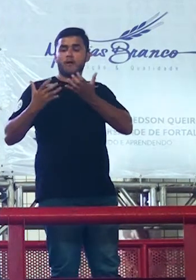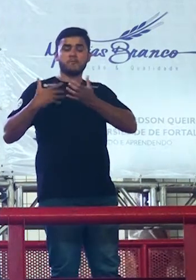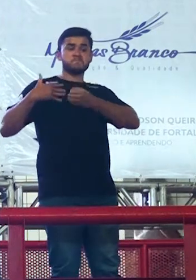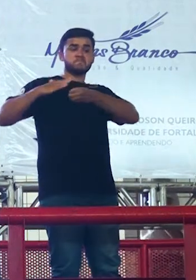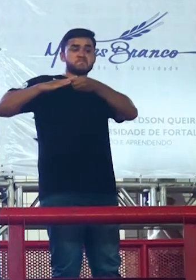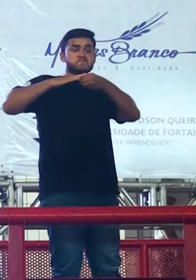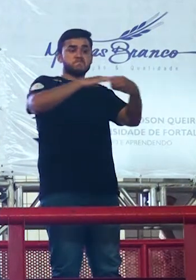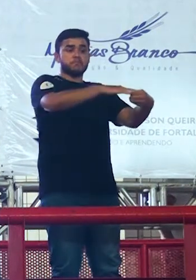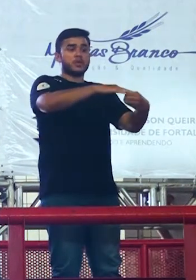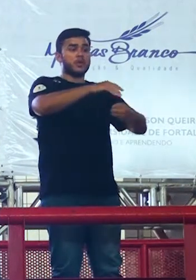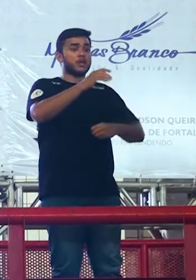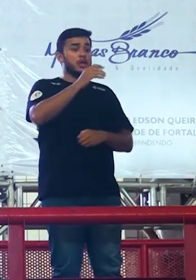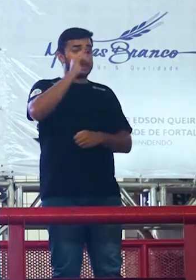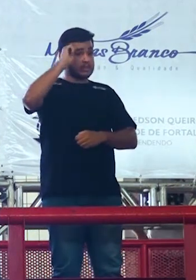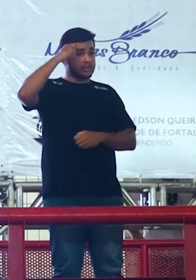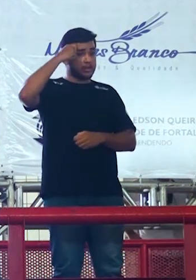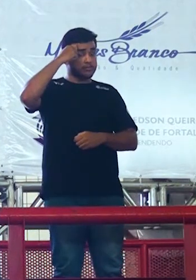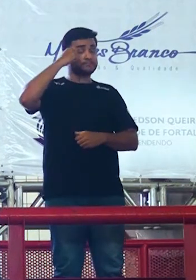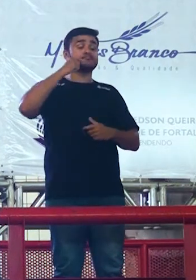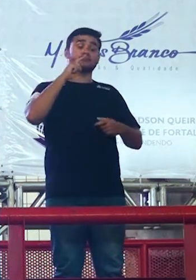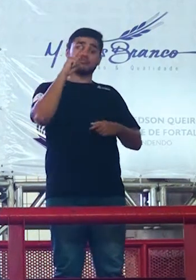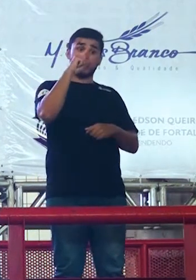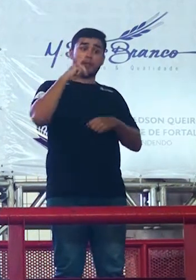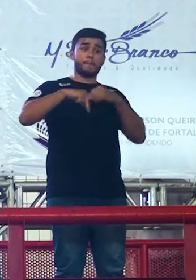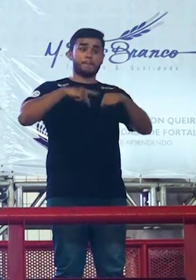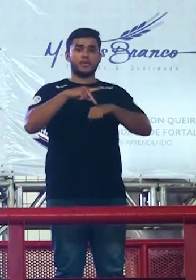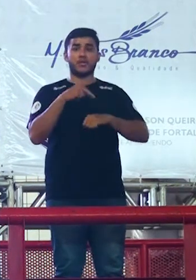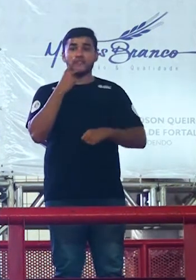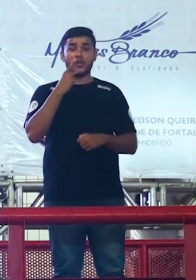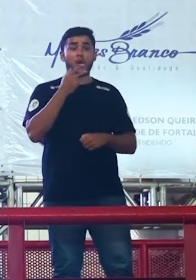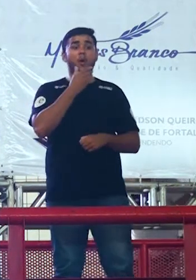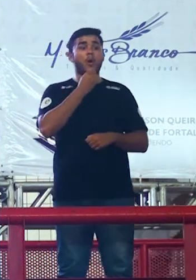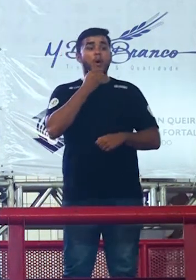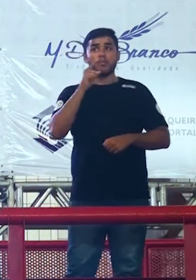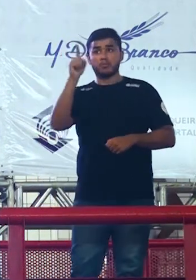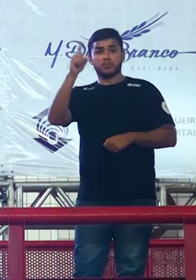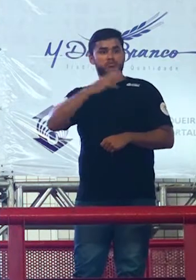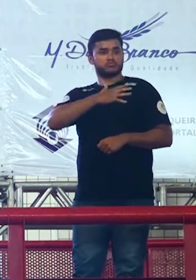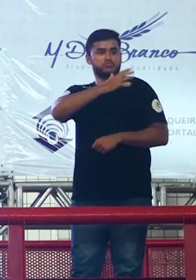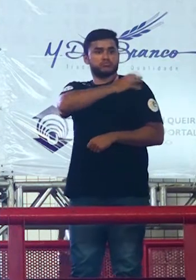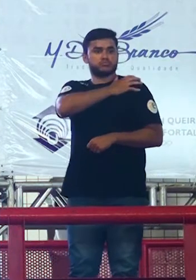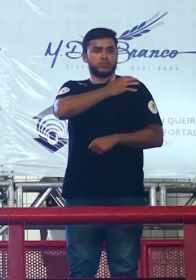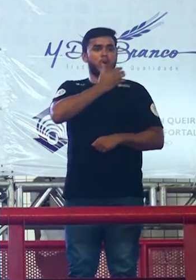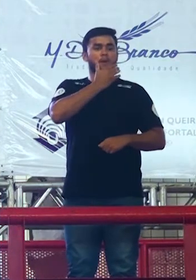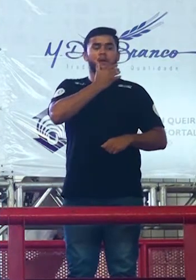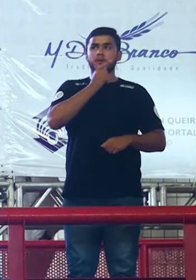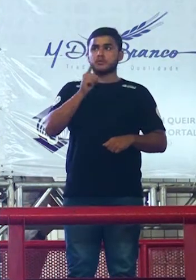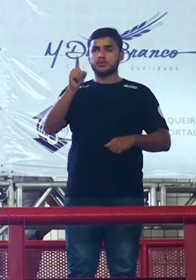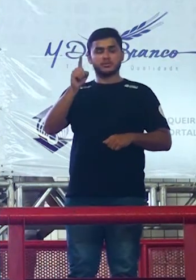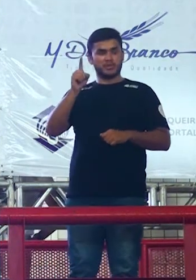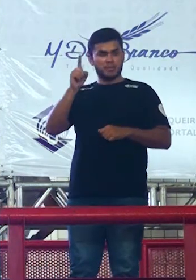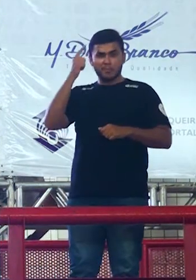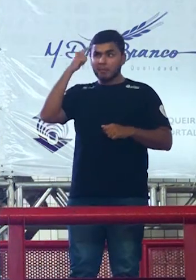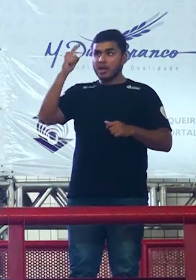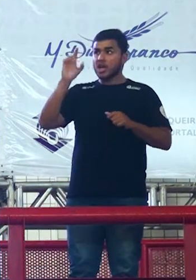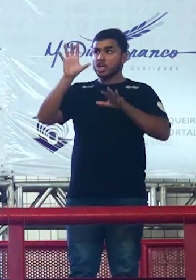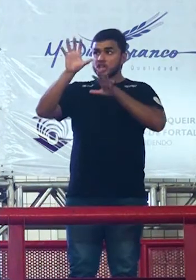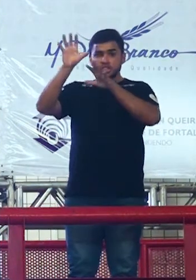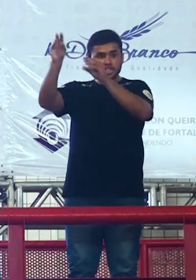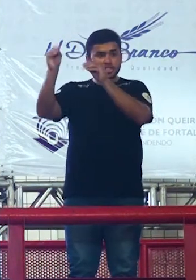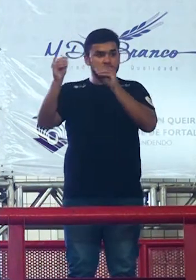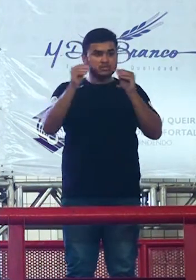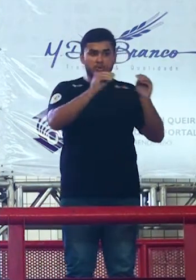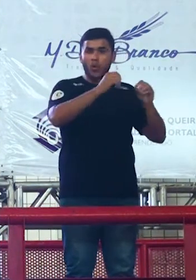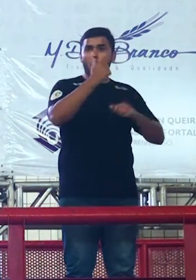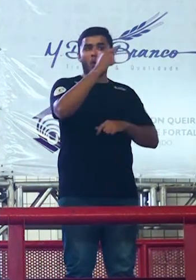o branco é superior ao negro e diz a estátua do general Lee não sai daqui ele representa a